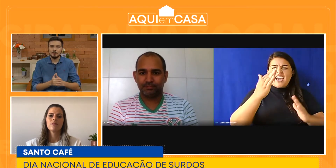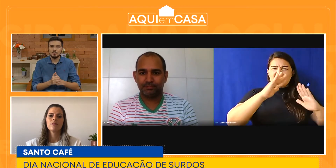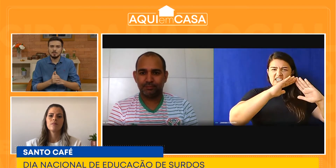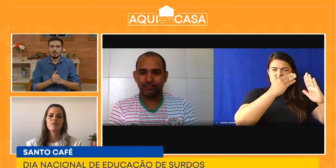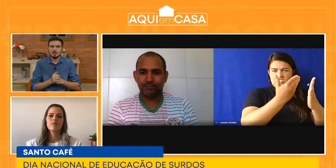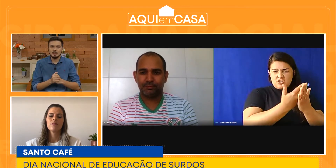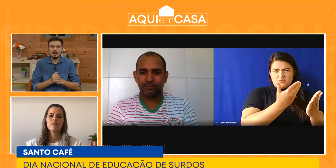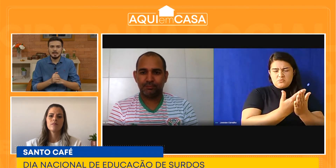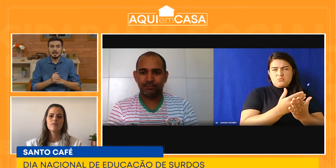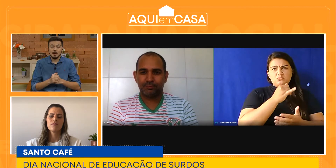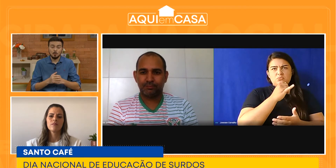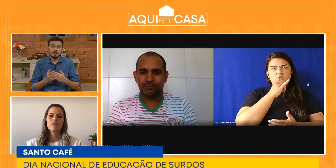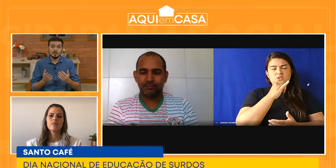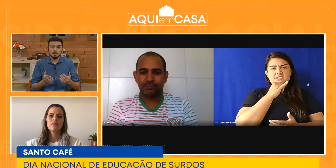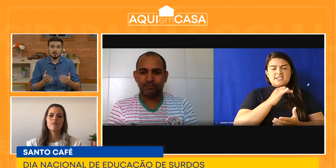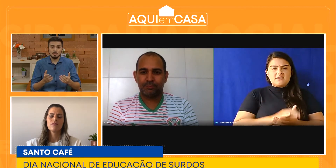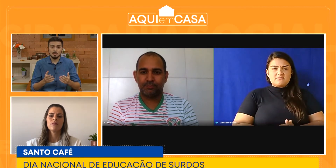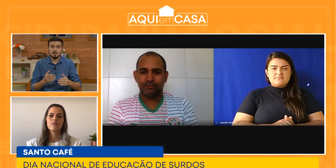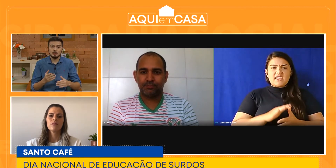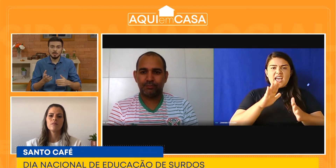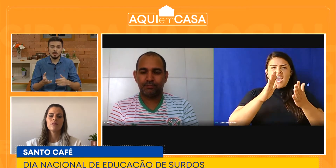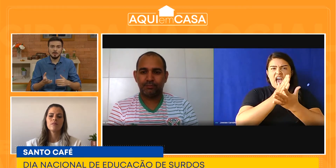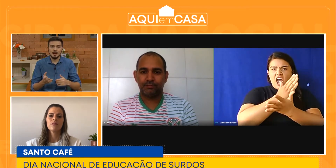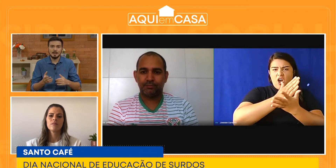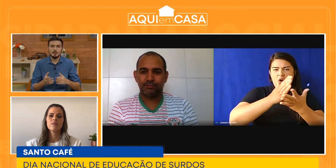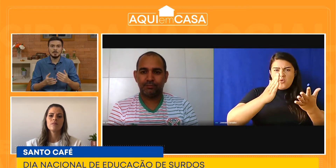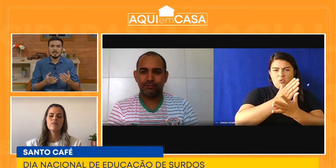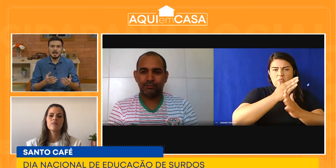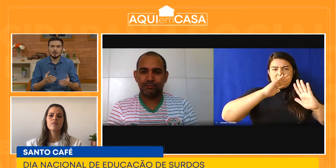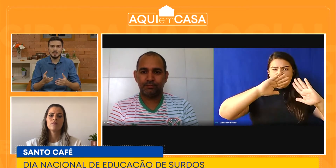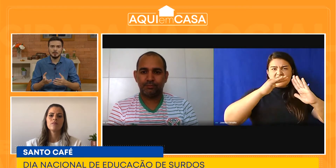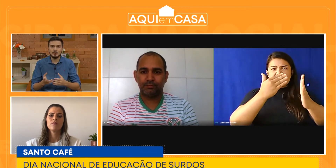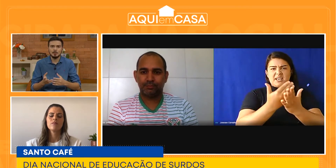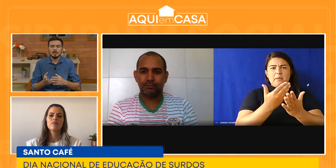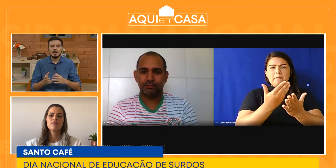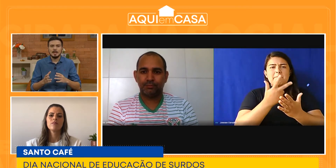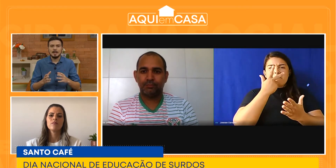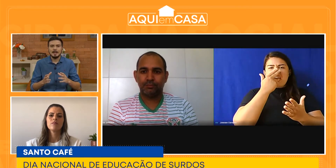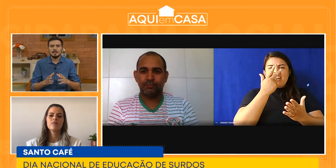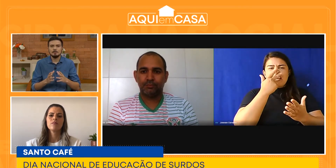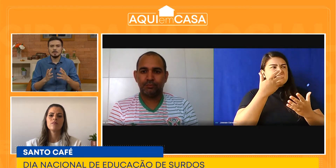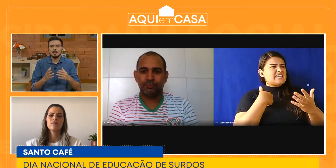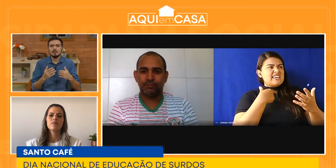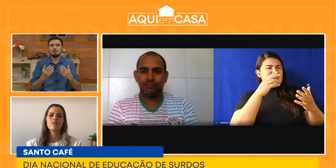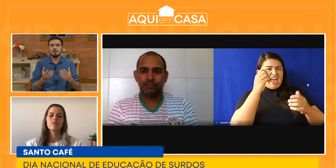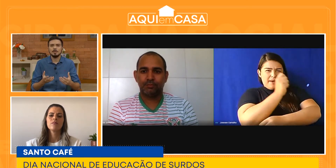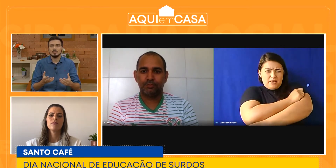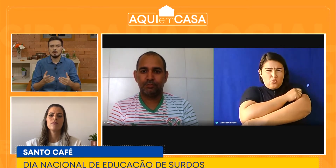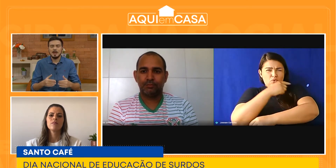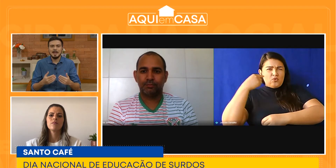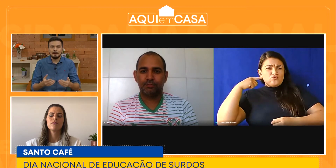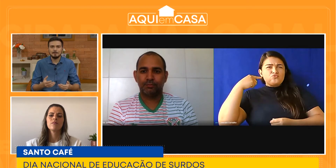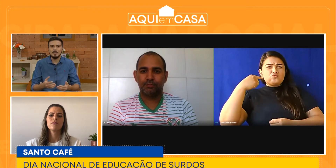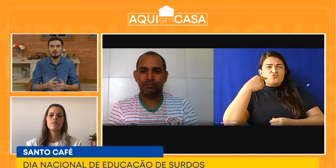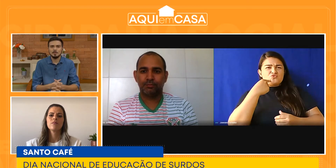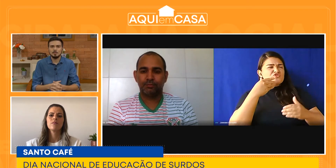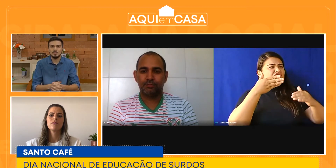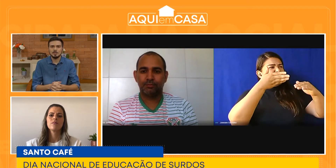de mencionar. Algumas instituições chegam a recusar um aluno. A que você atribui isso? É a falta de políticas